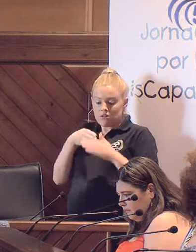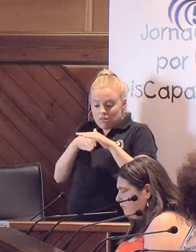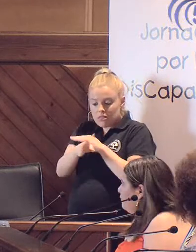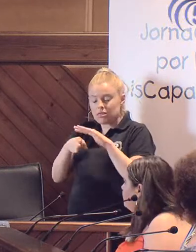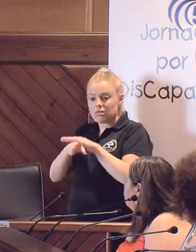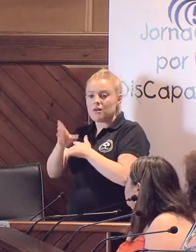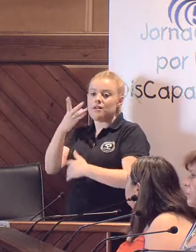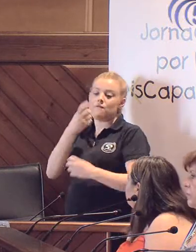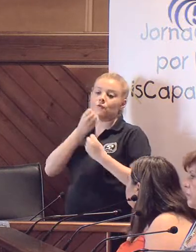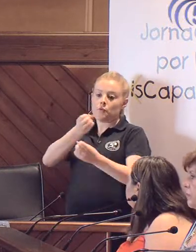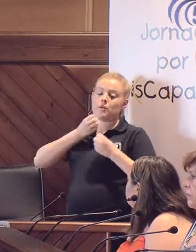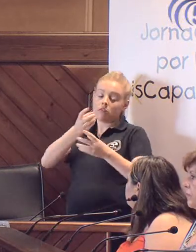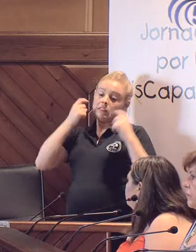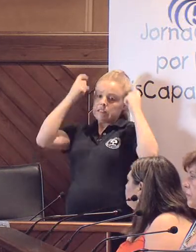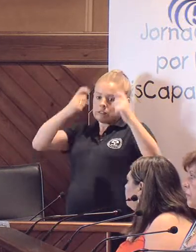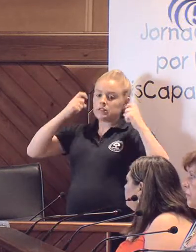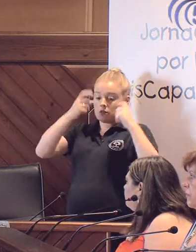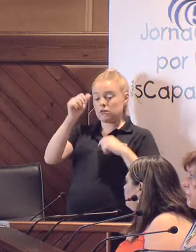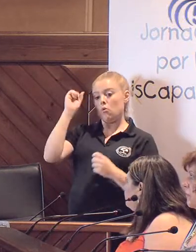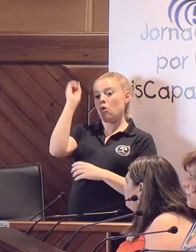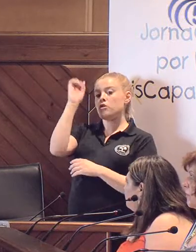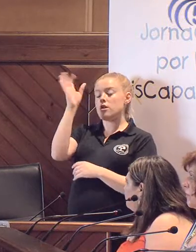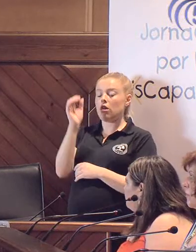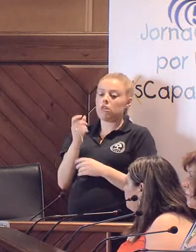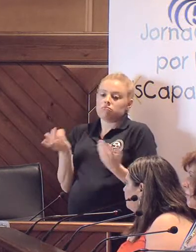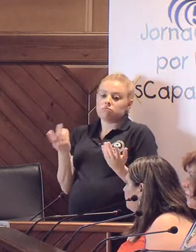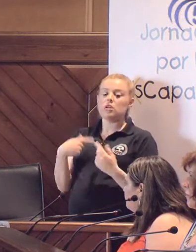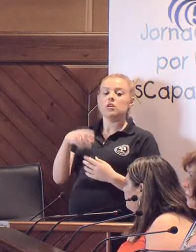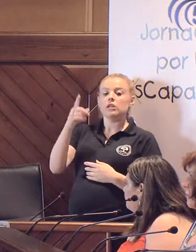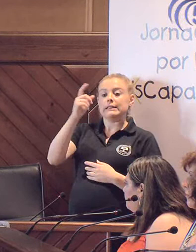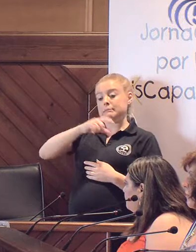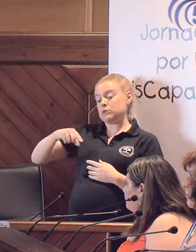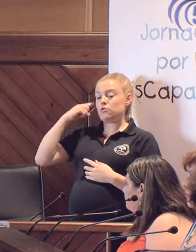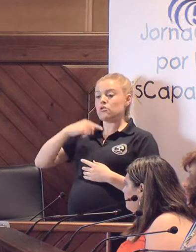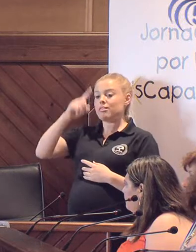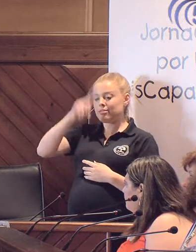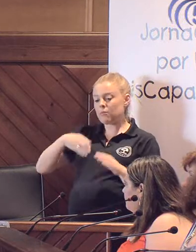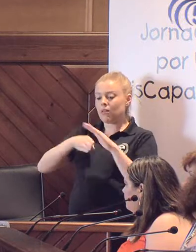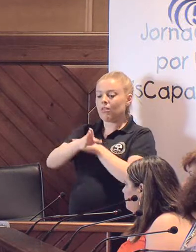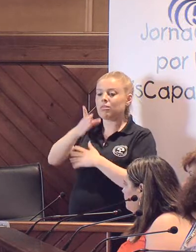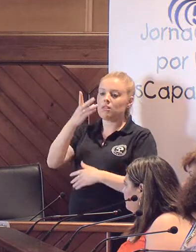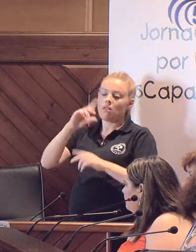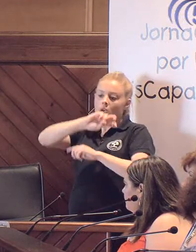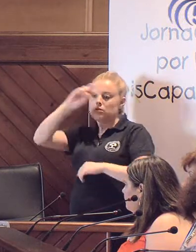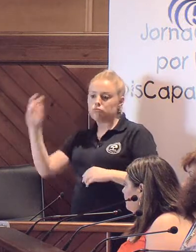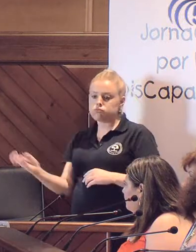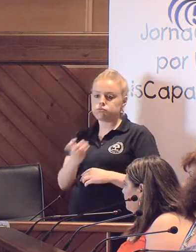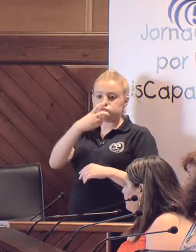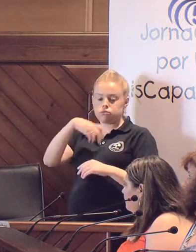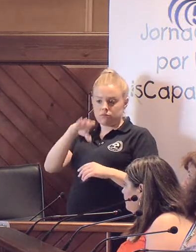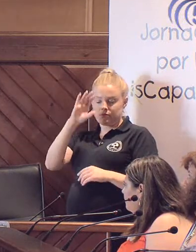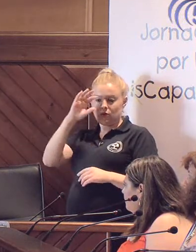servicios de la información. Estamos intentando, sobre todo en estas jornadas, pues, bueno, pues que ellos tengan también acceso a todas las actividades con